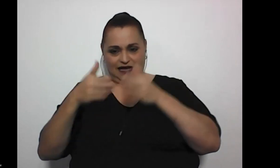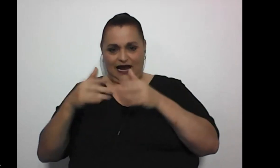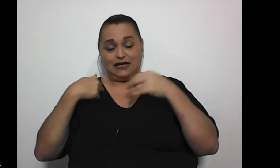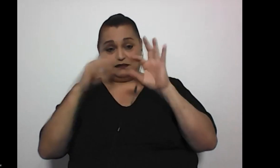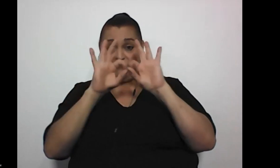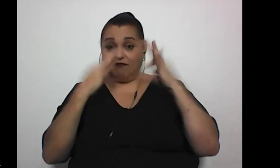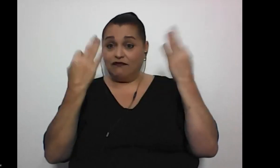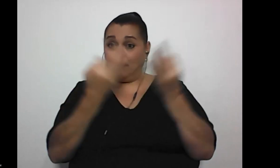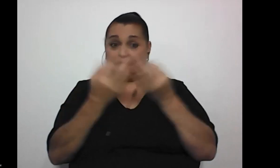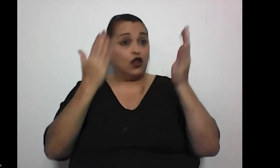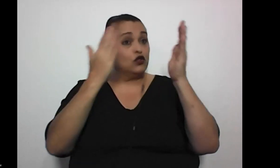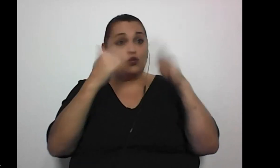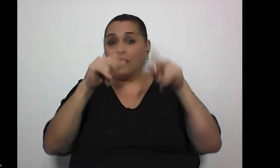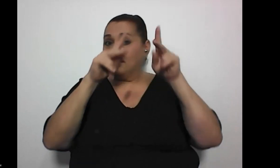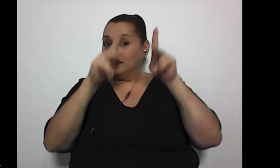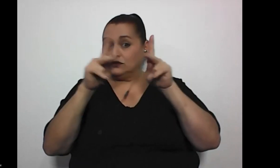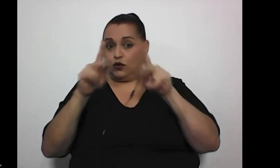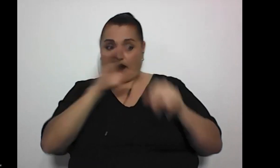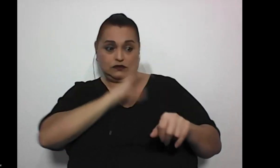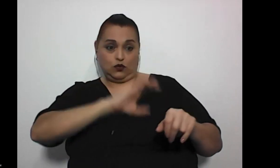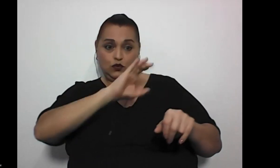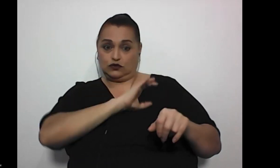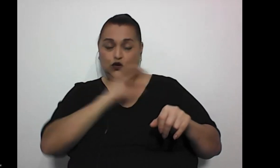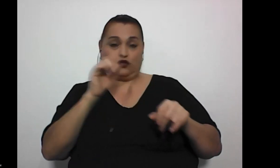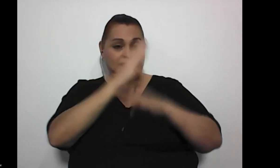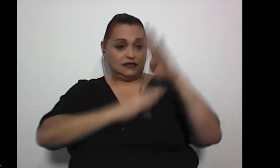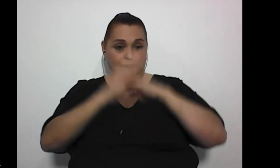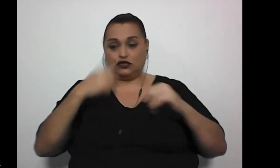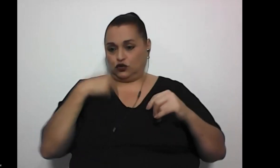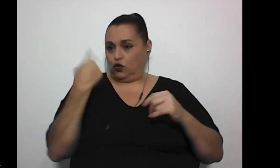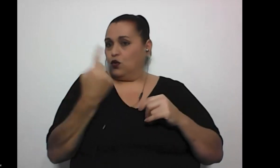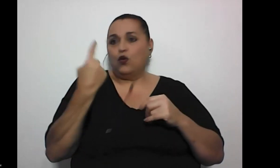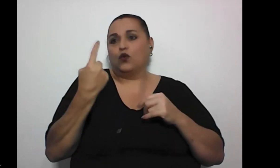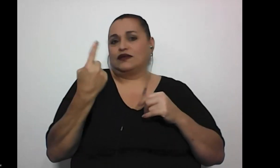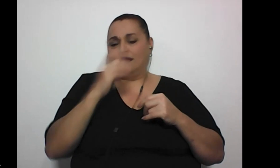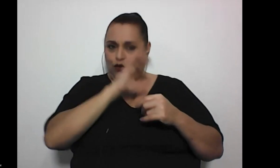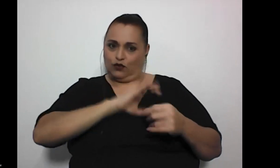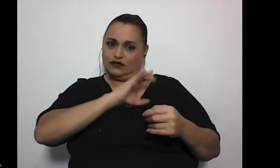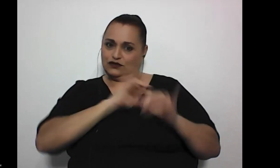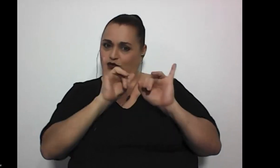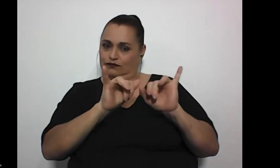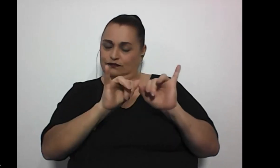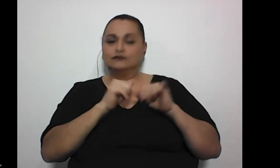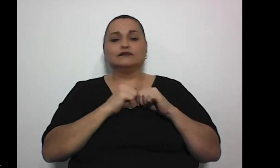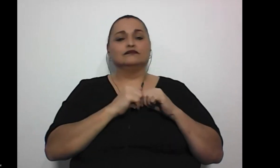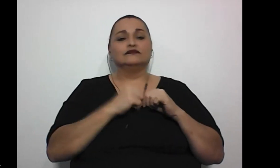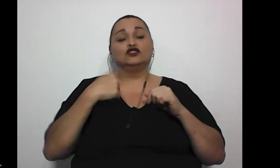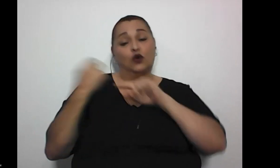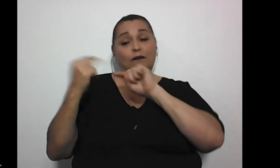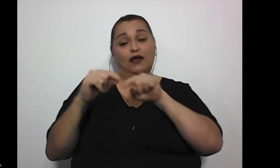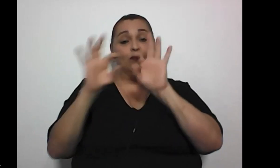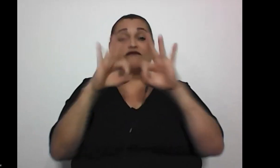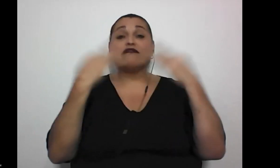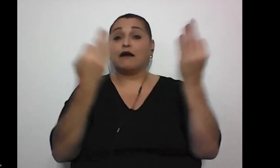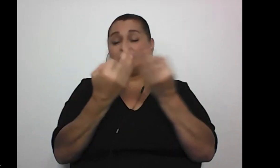familia no hay ninguna persona en condición de discapacidad, soy la única que cuenta con esa condición, provengo de una familia